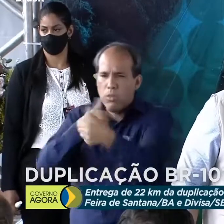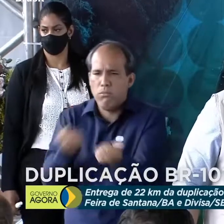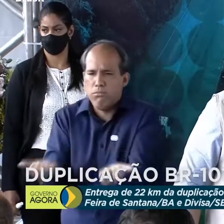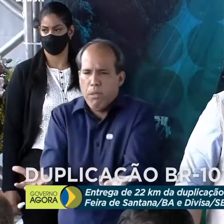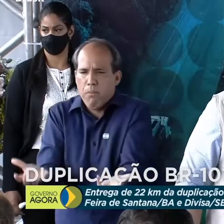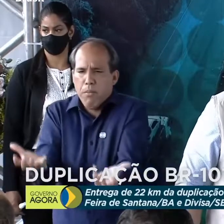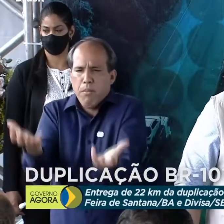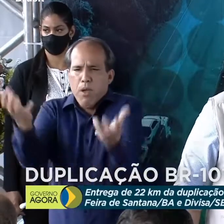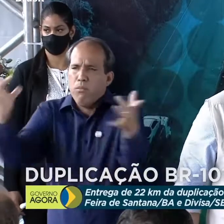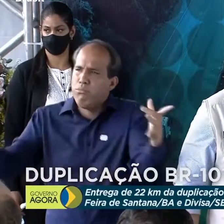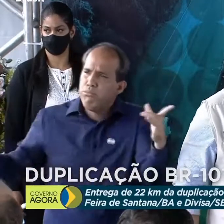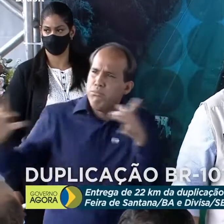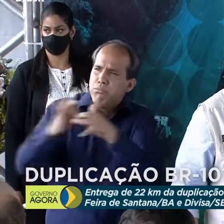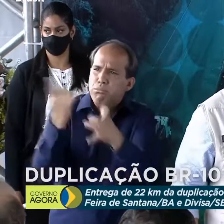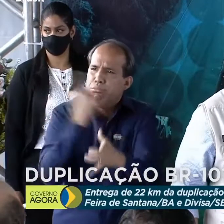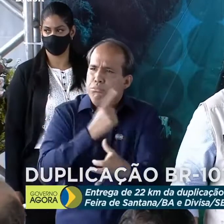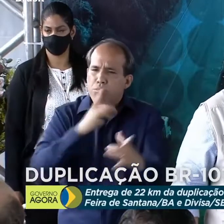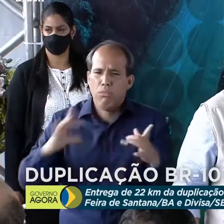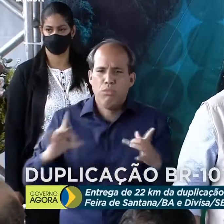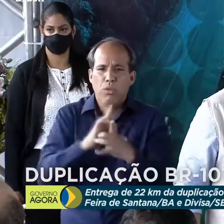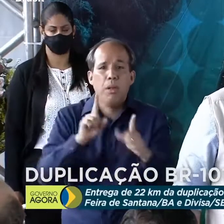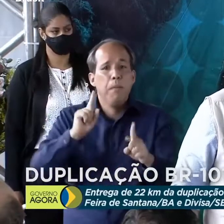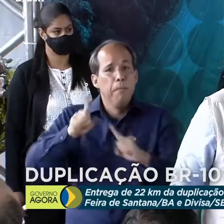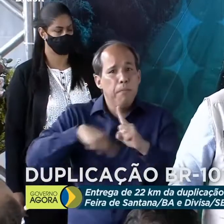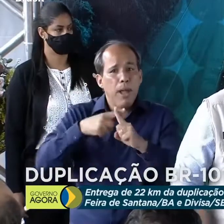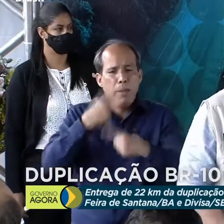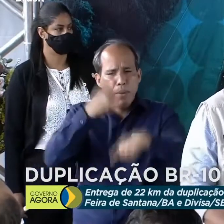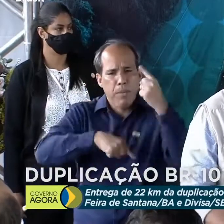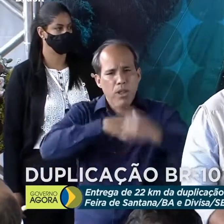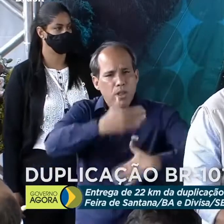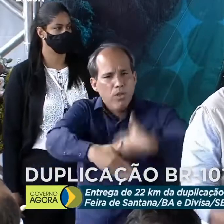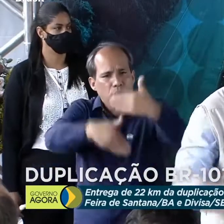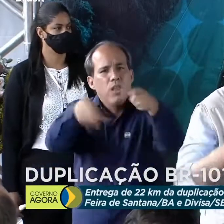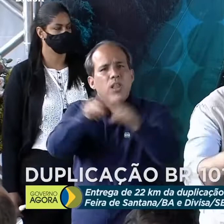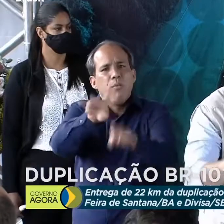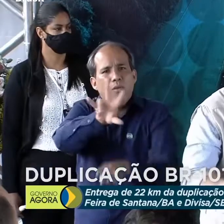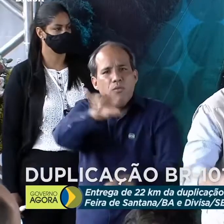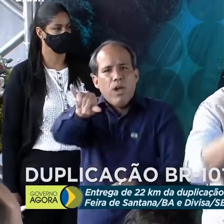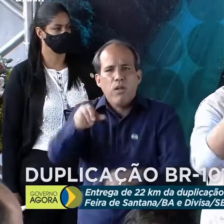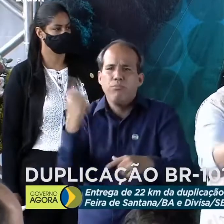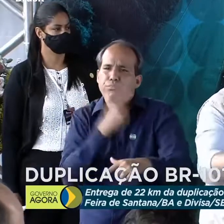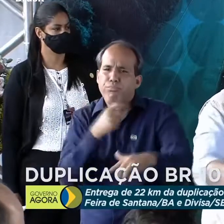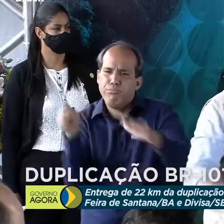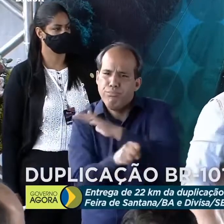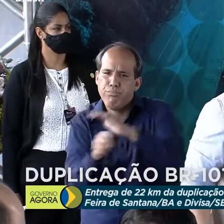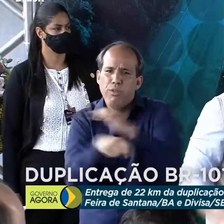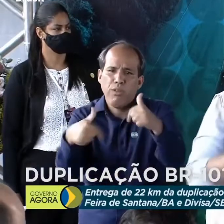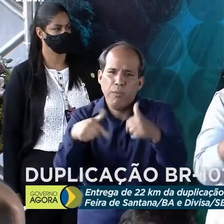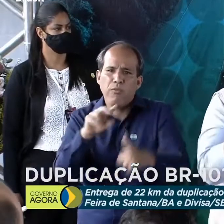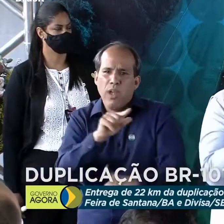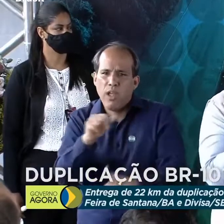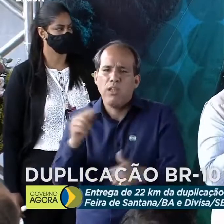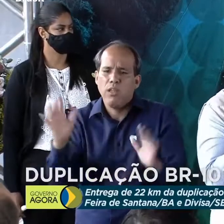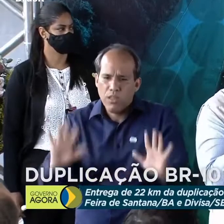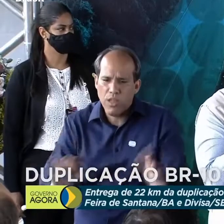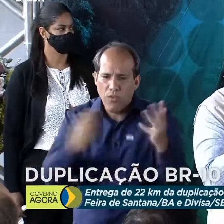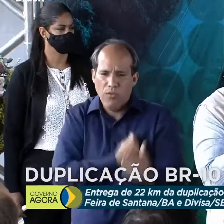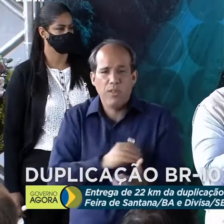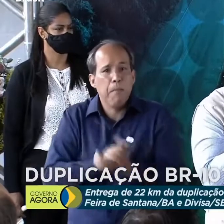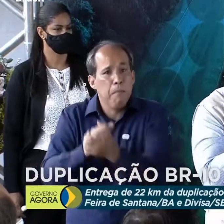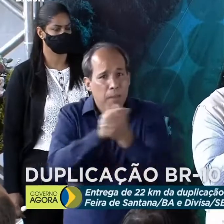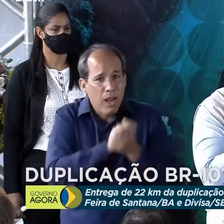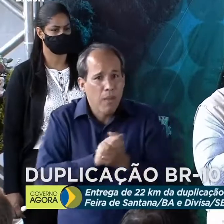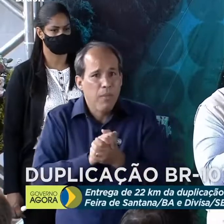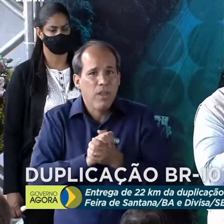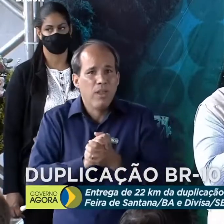vai permitir a integração e o desenvolvimento, que vai, sobretudo, gerar emprego, que vai salvar vidas. Parabéns à